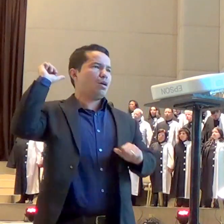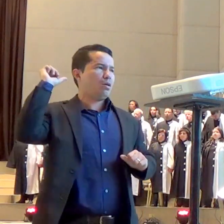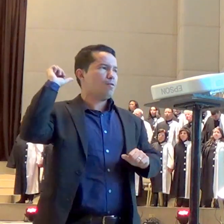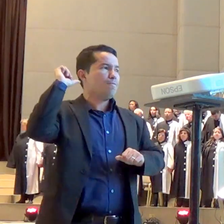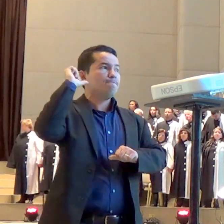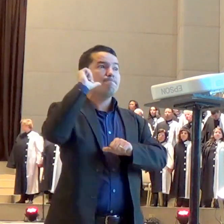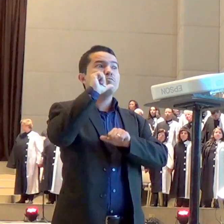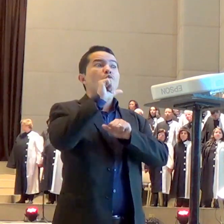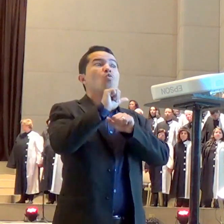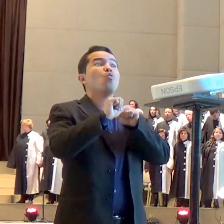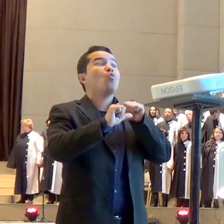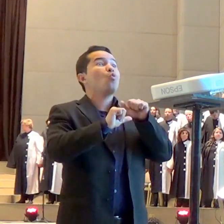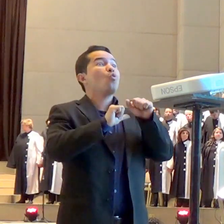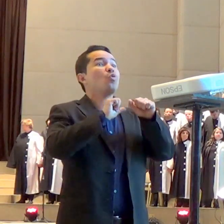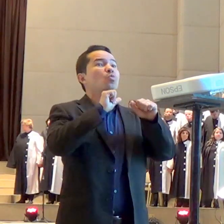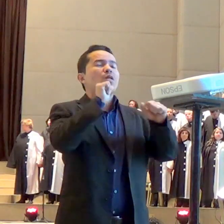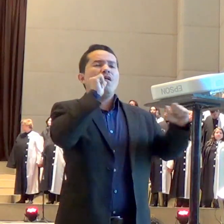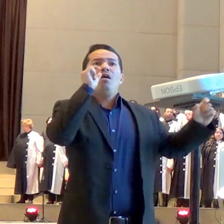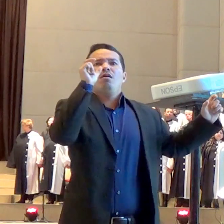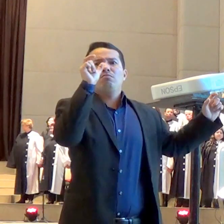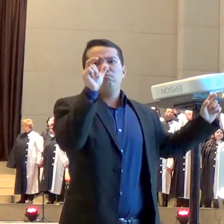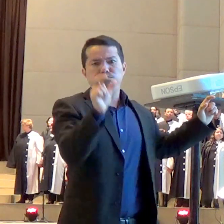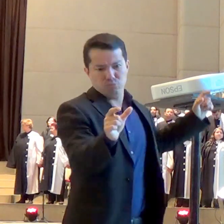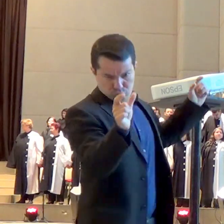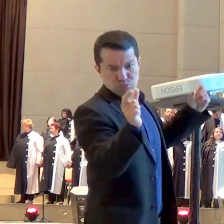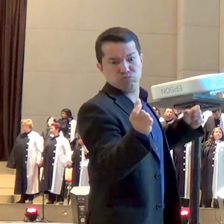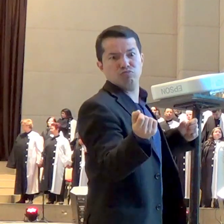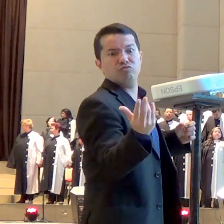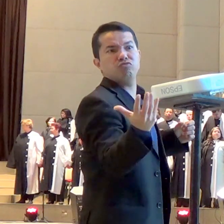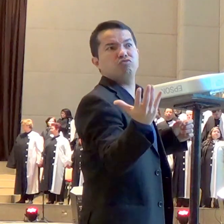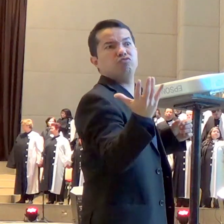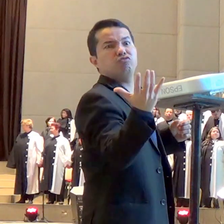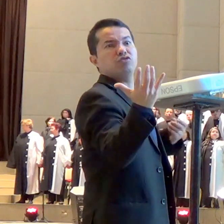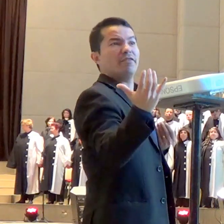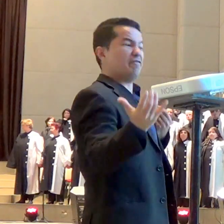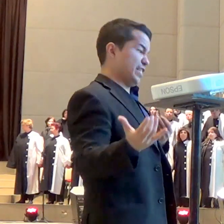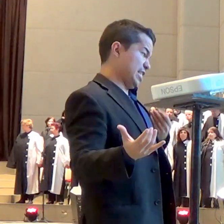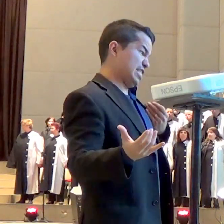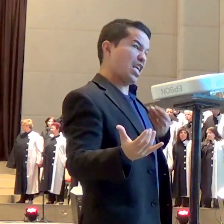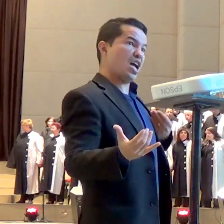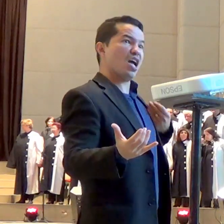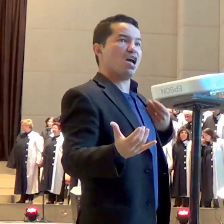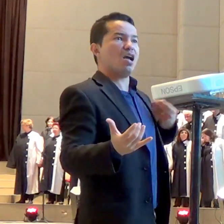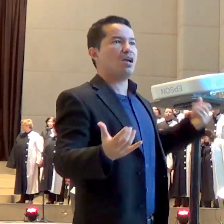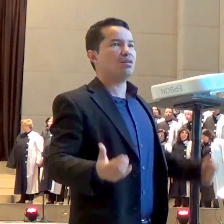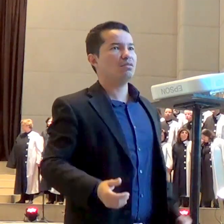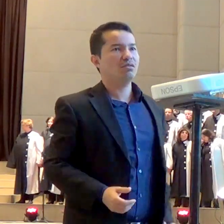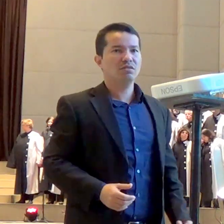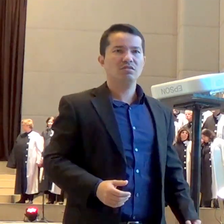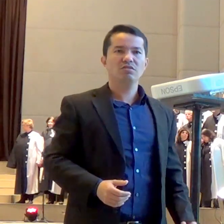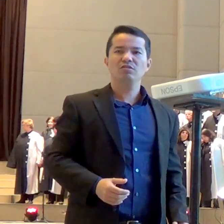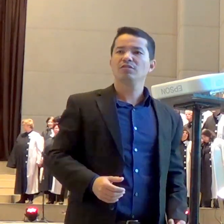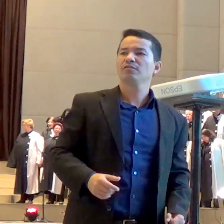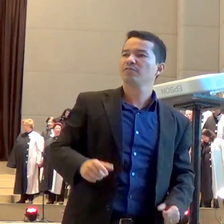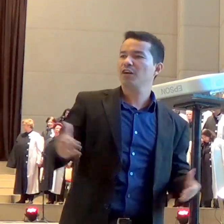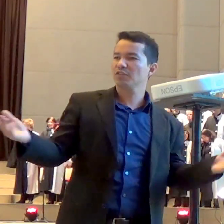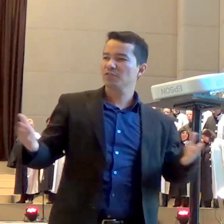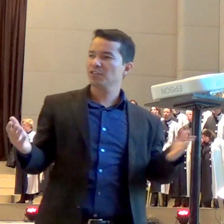o exército dos anjos e onde quer que essa pessoa esteja nós vamos pedir Senhor leva a tua bênção através desses teus